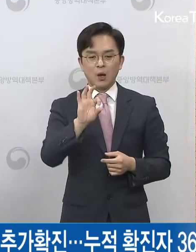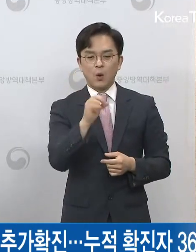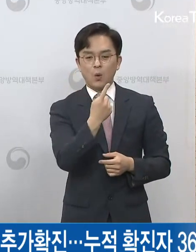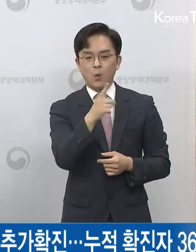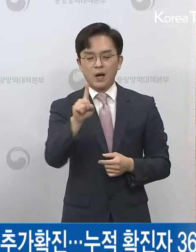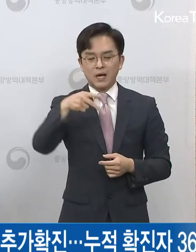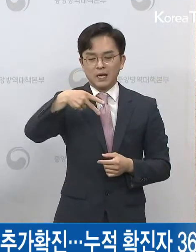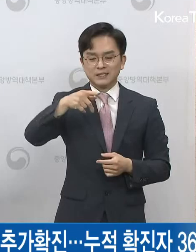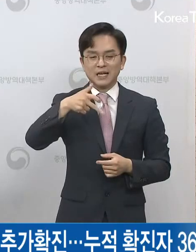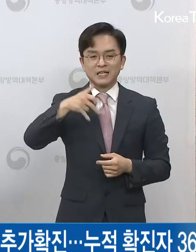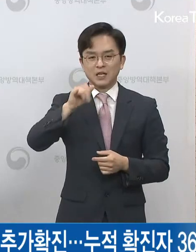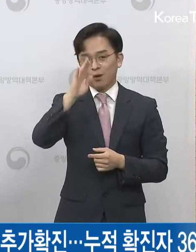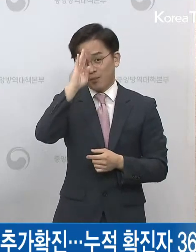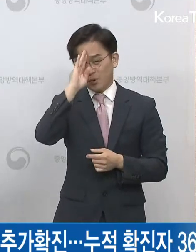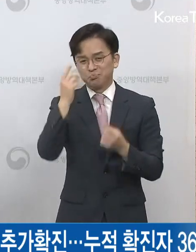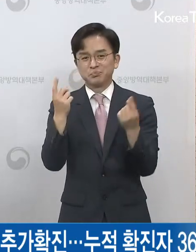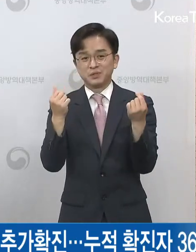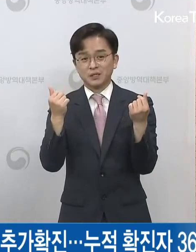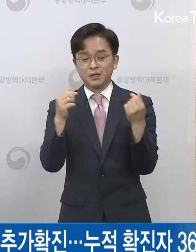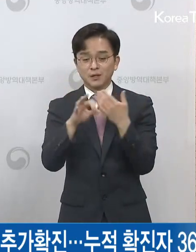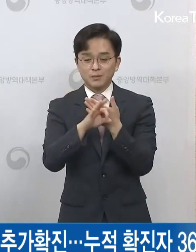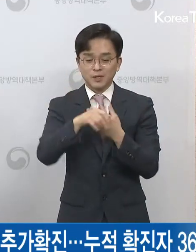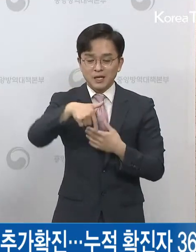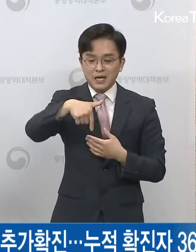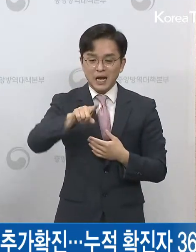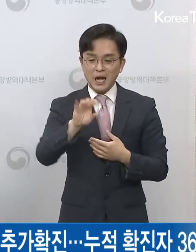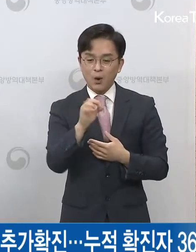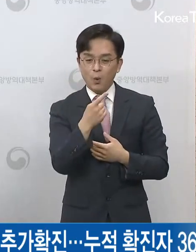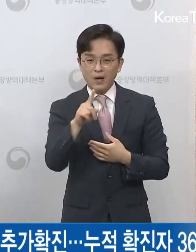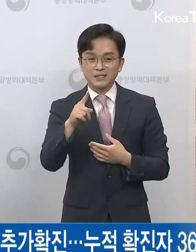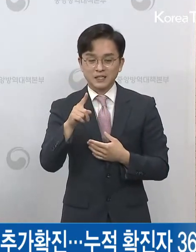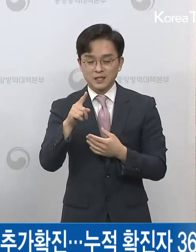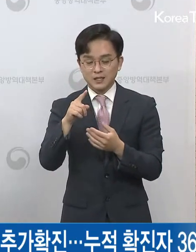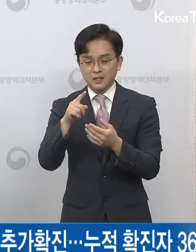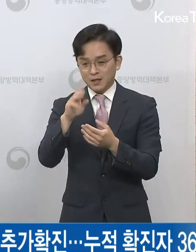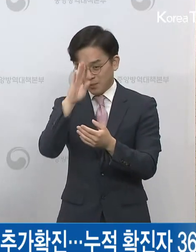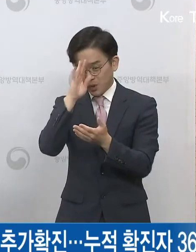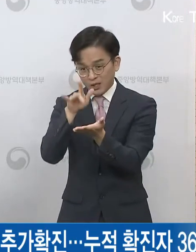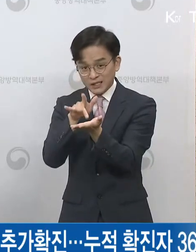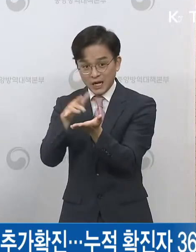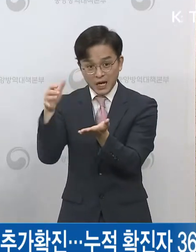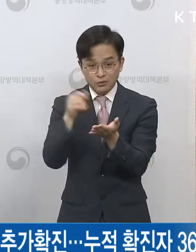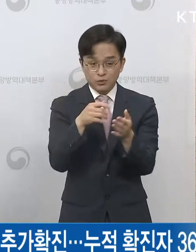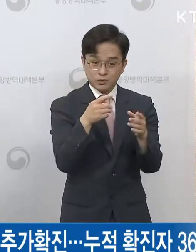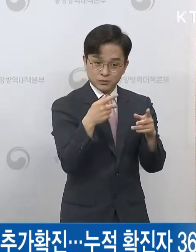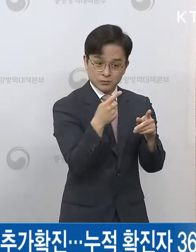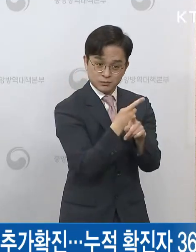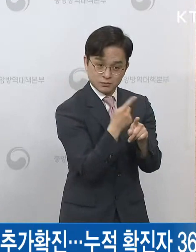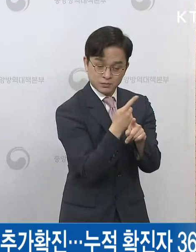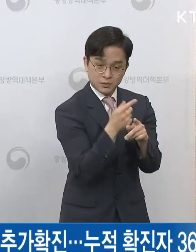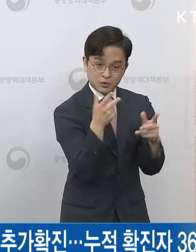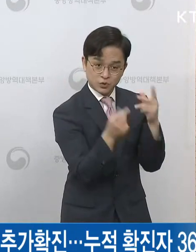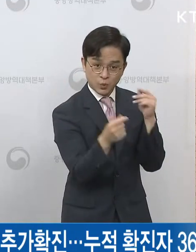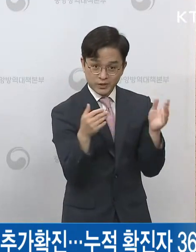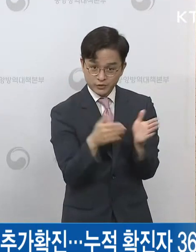그런 말씀을 하고요. 혹시 좀 처음 의심 사례가 좋은 게 있는지 알려주시면 감사하겠습니다. 추가로 의심 사례